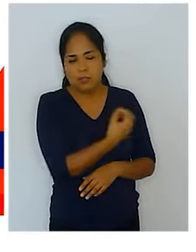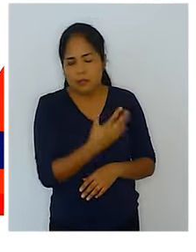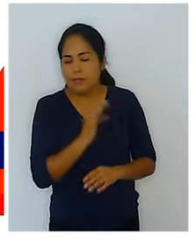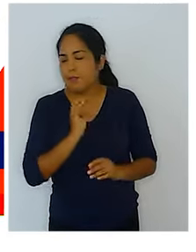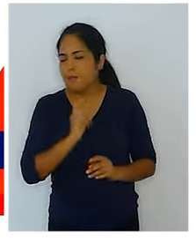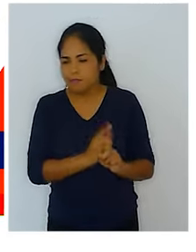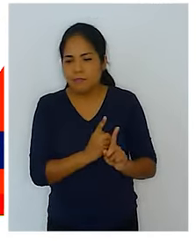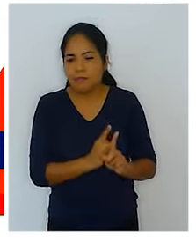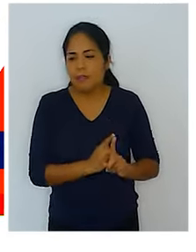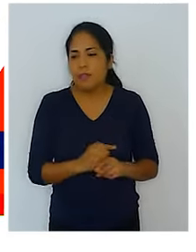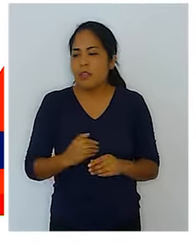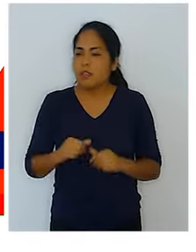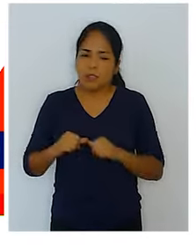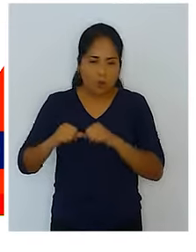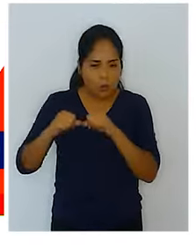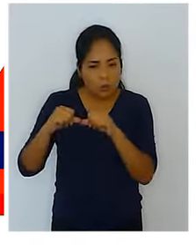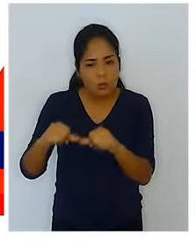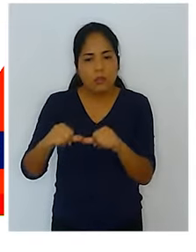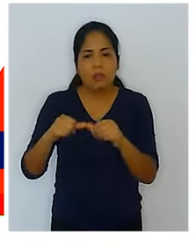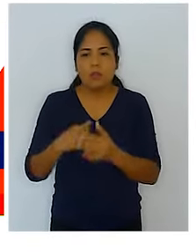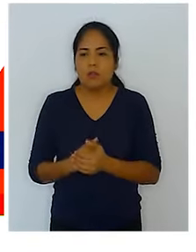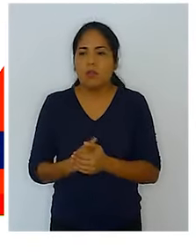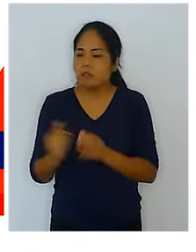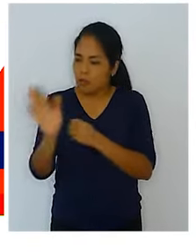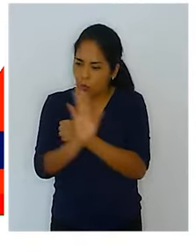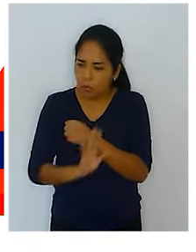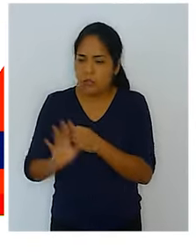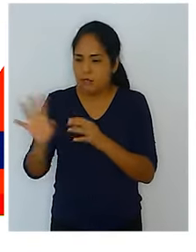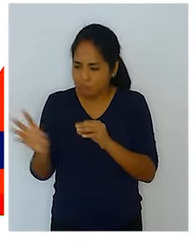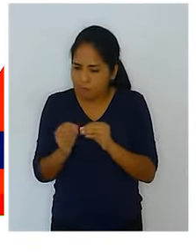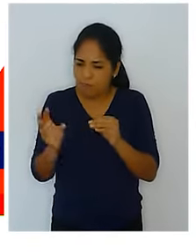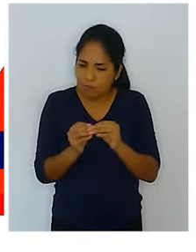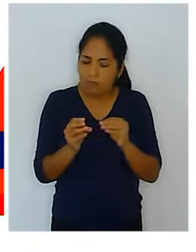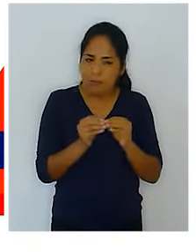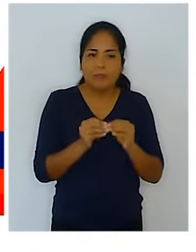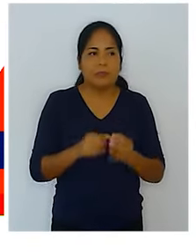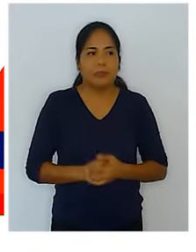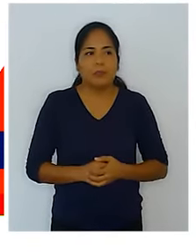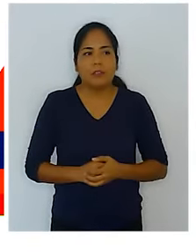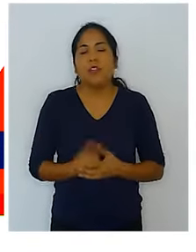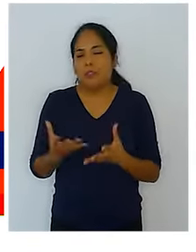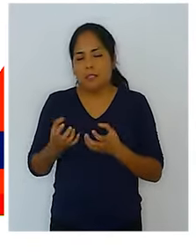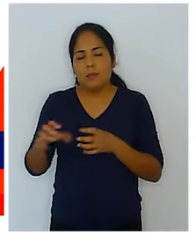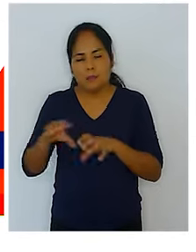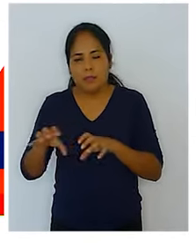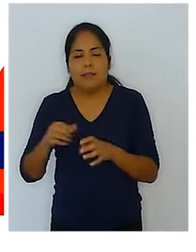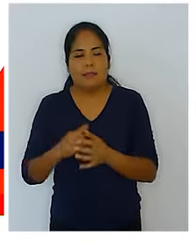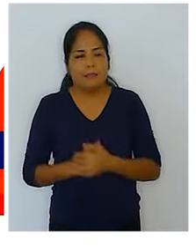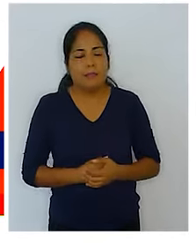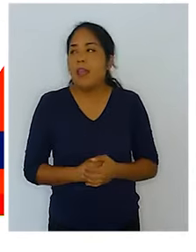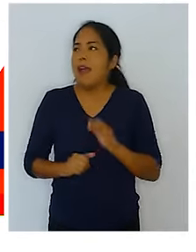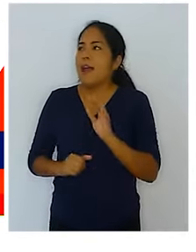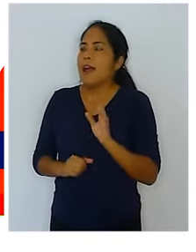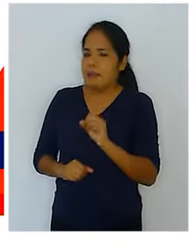bien tú lo has mencionado, que sea sostenible, que finalmente se garantice su implementación, es lo que finalmente nos interesa.